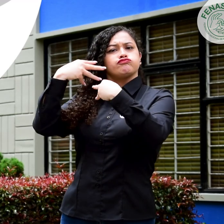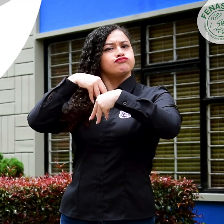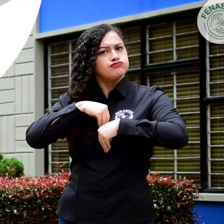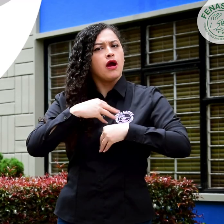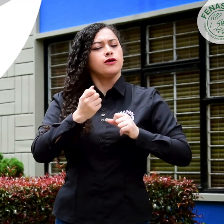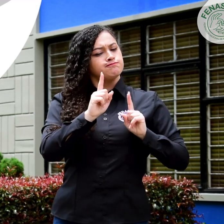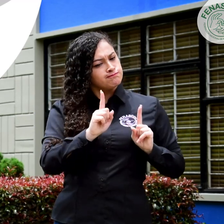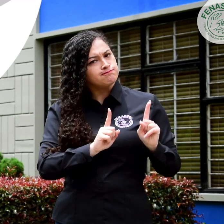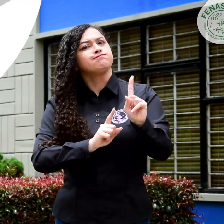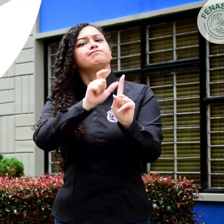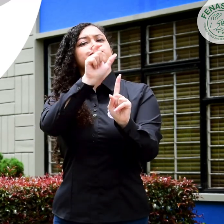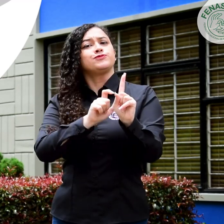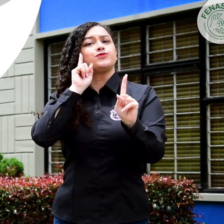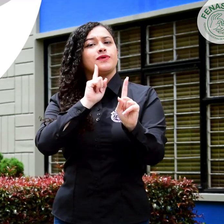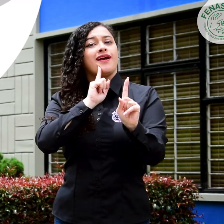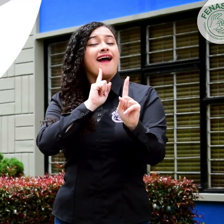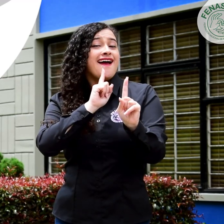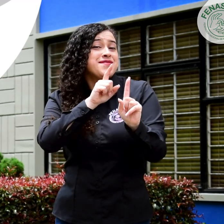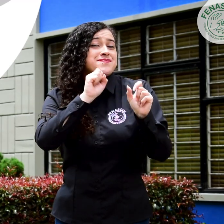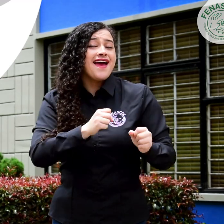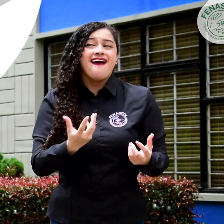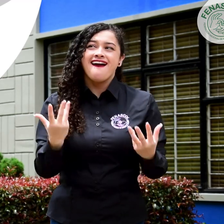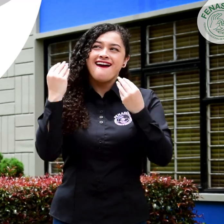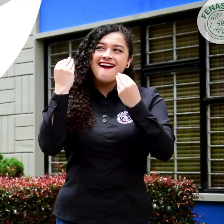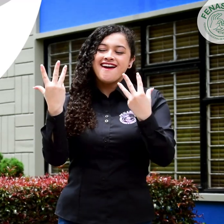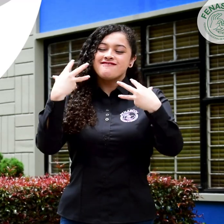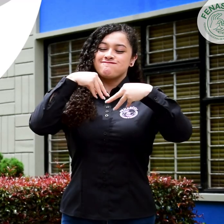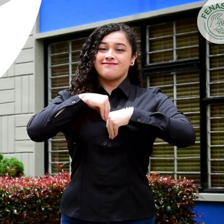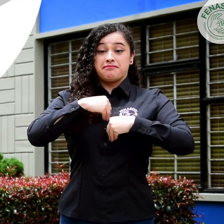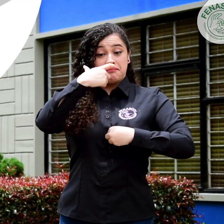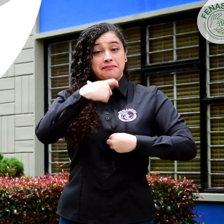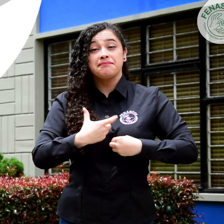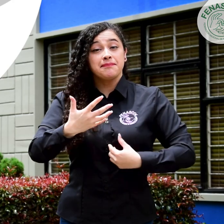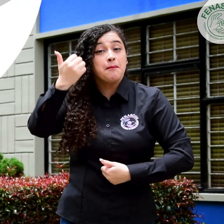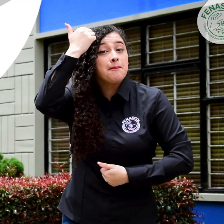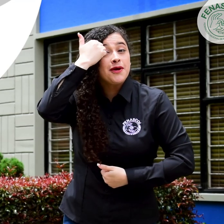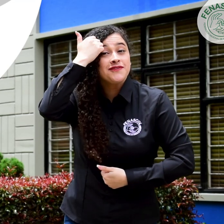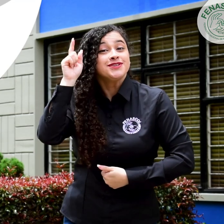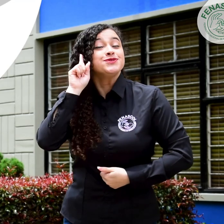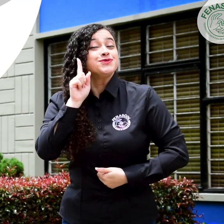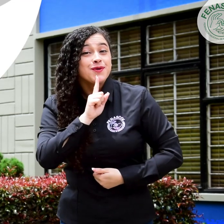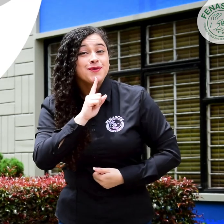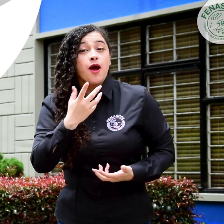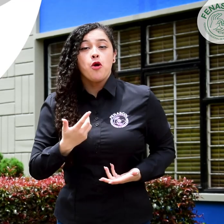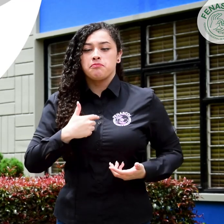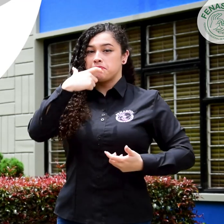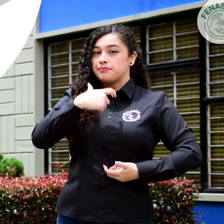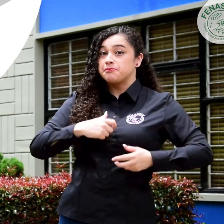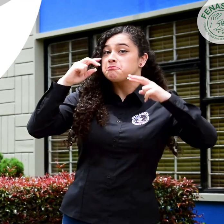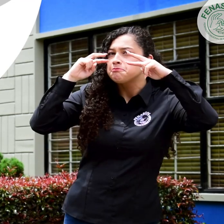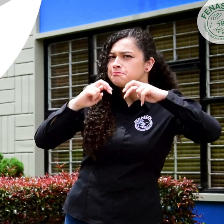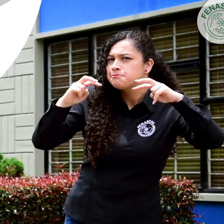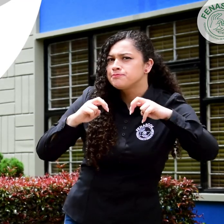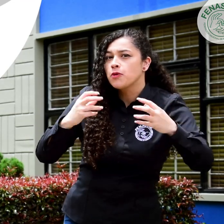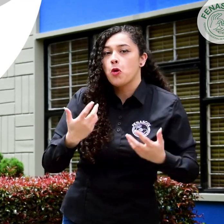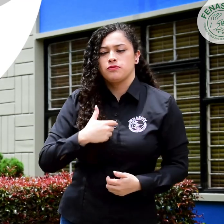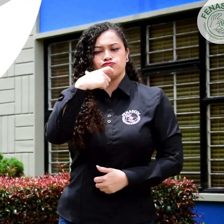están cualificados como profesores, investigadores o promotores sordos de la lengua de señas,